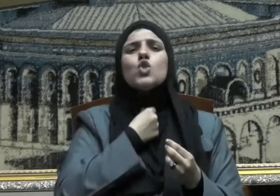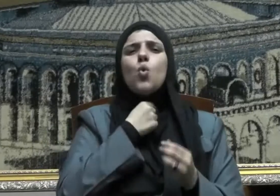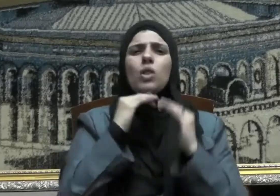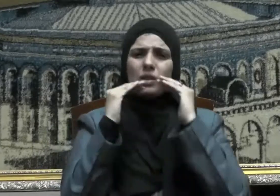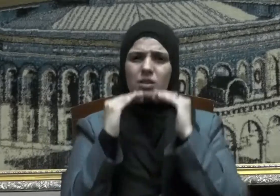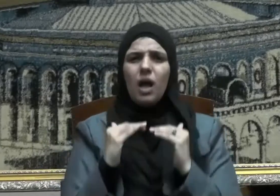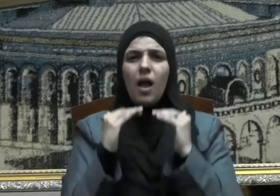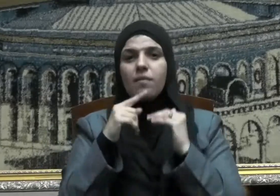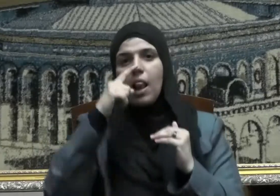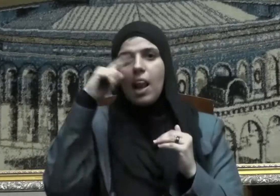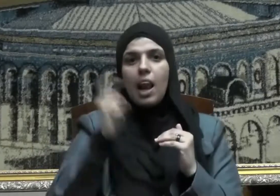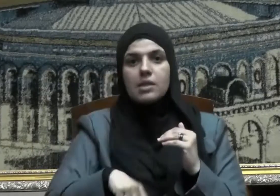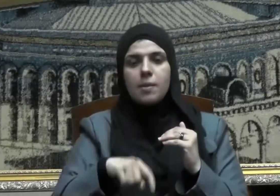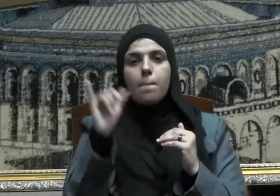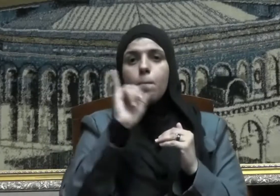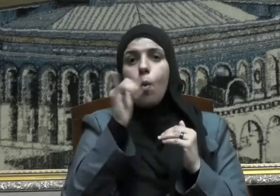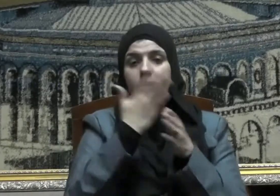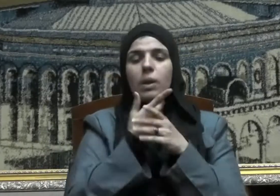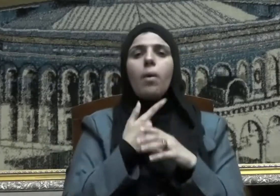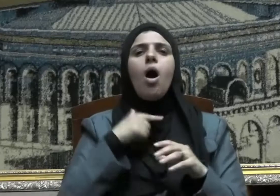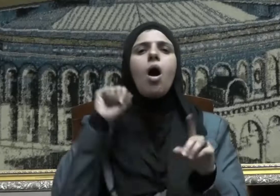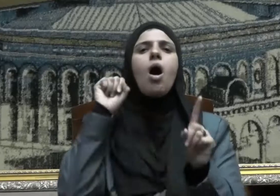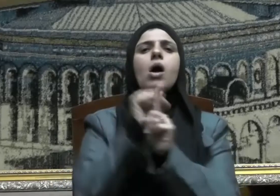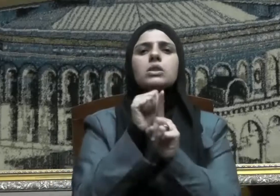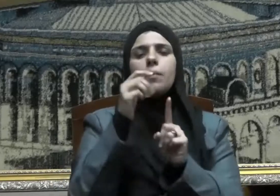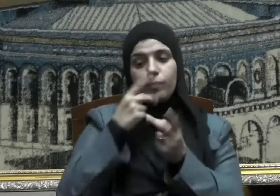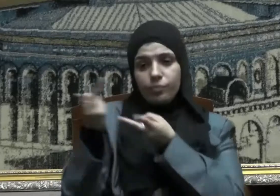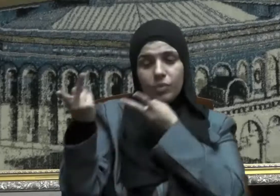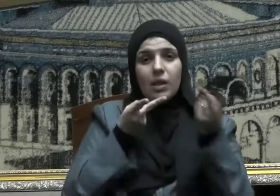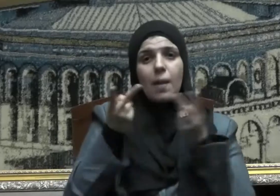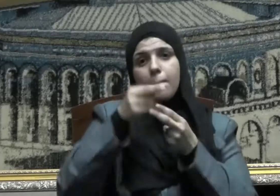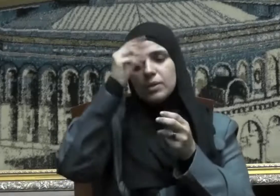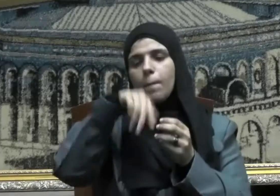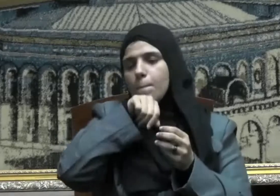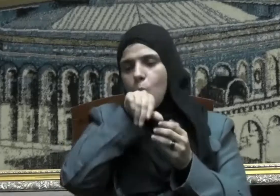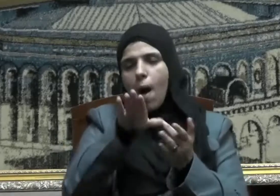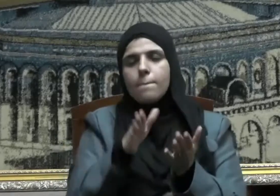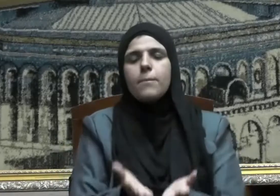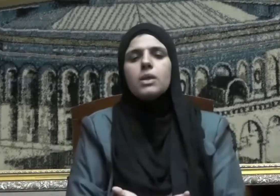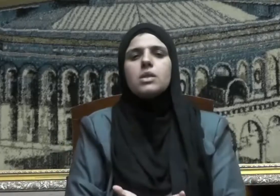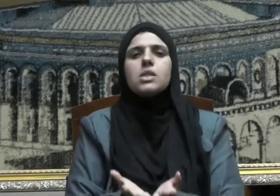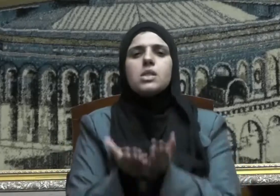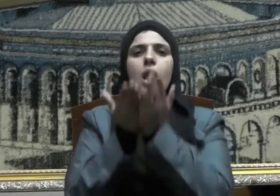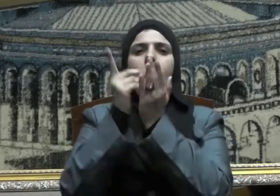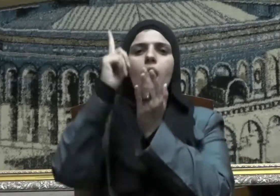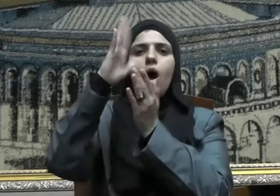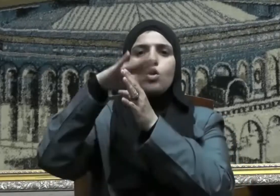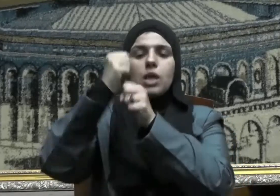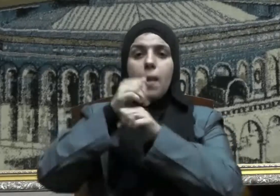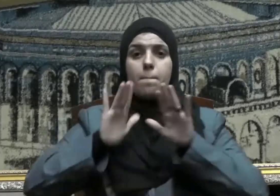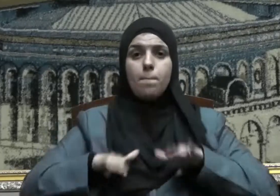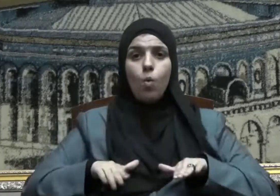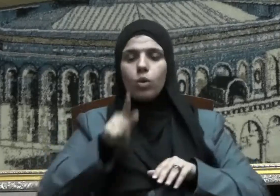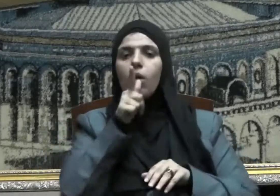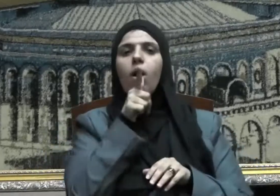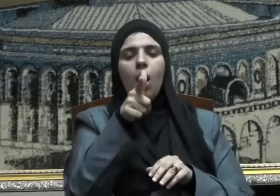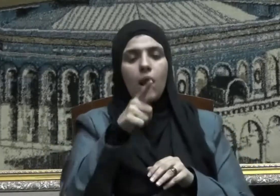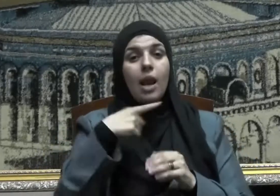يغضون أصواتهم وبخاصة في حضرته صلى الله عليه وسلم فقال